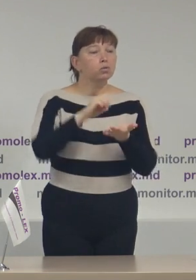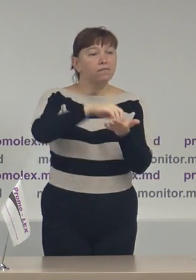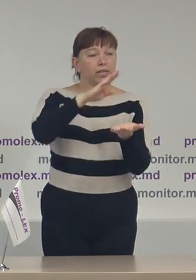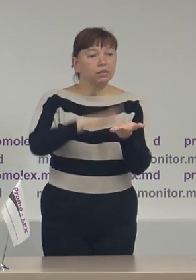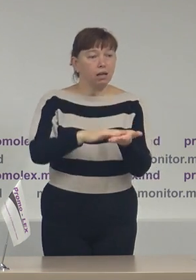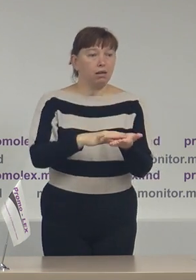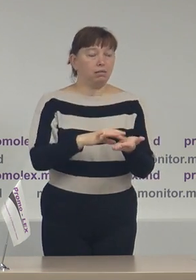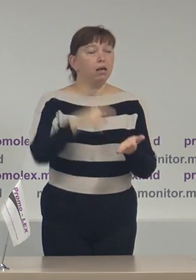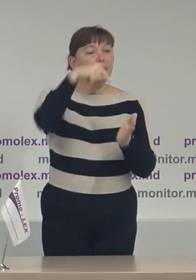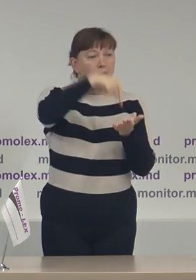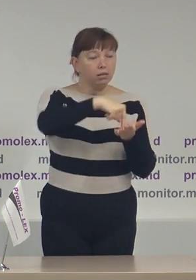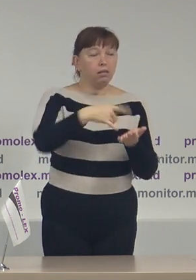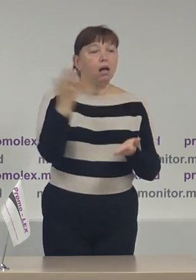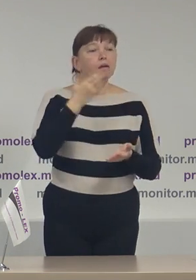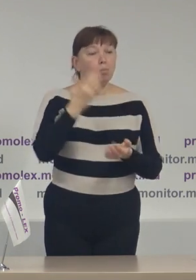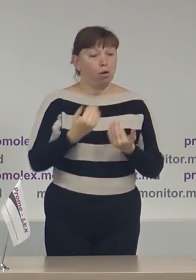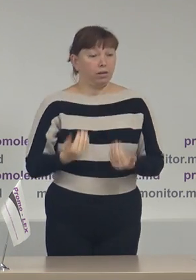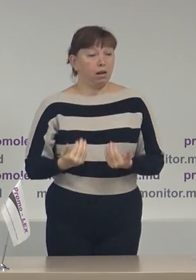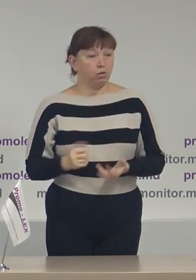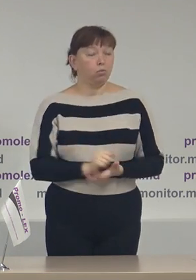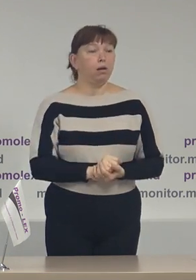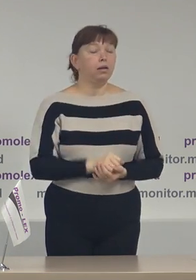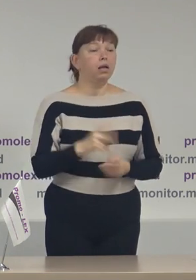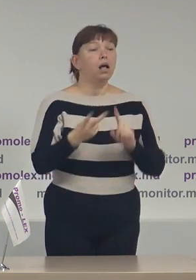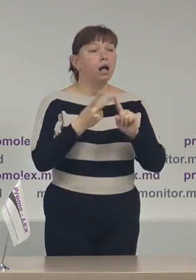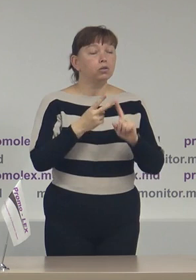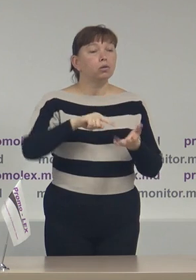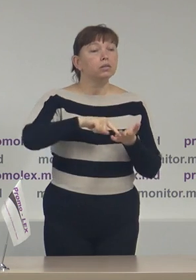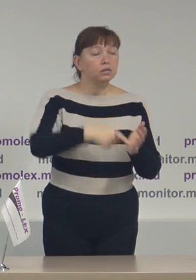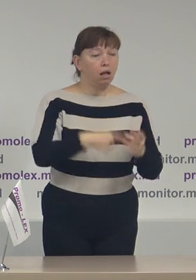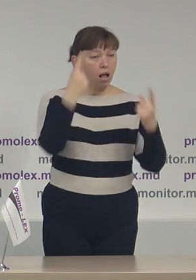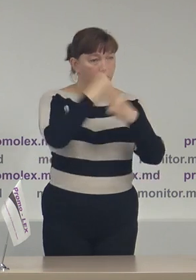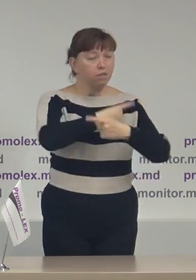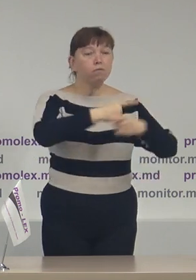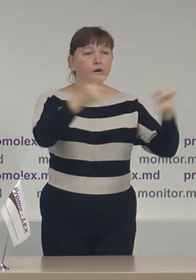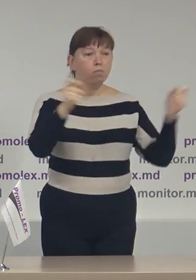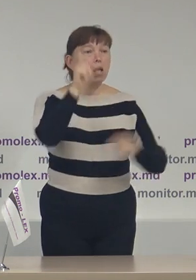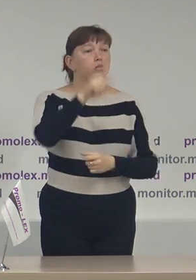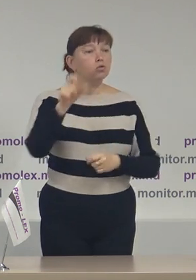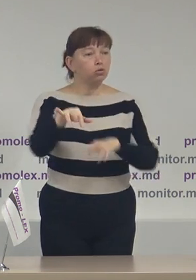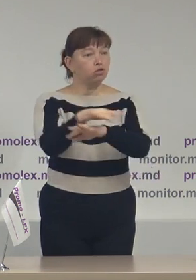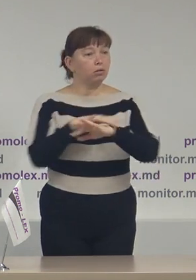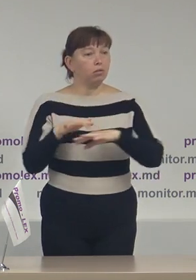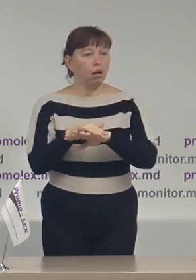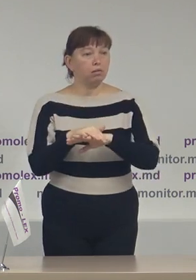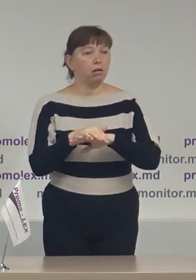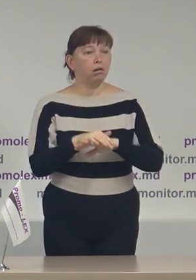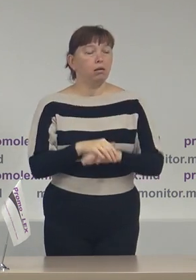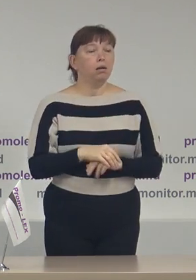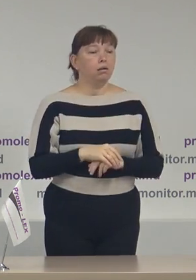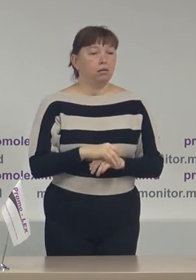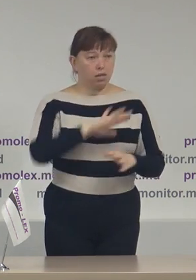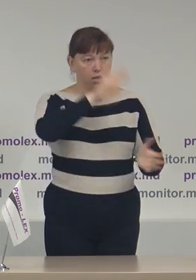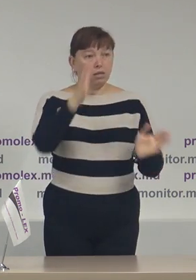în raportele actuale. În al doilea rând, scopul de a informa societatea în